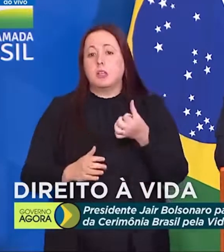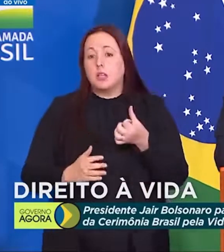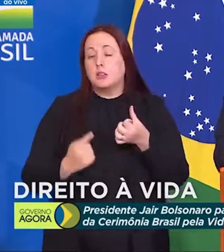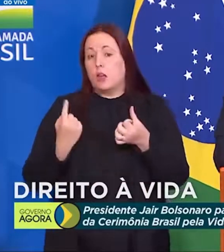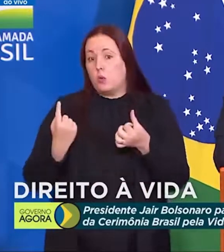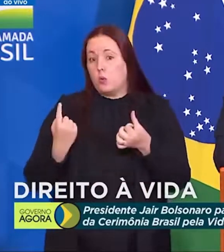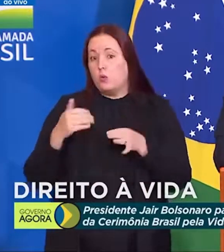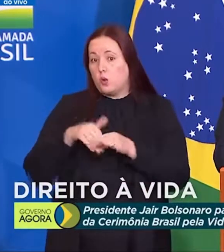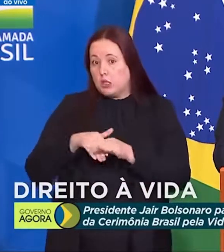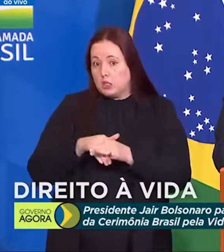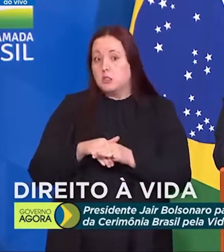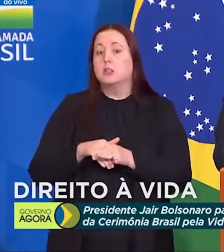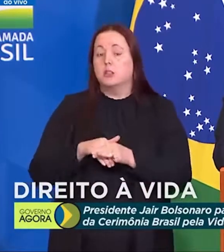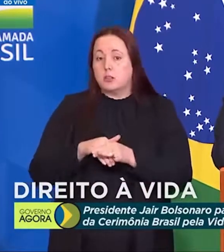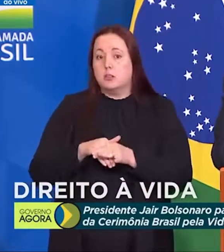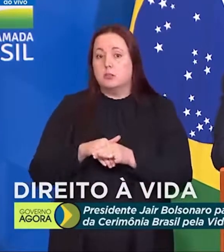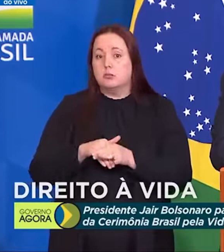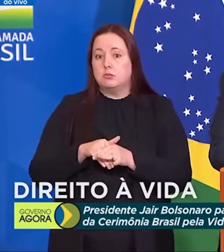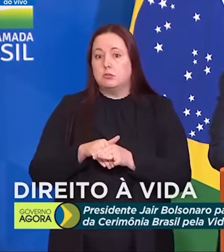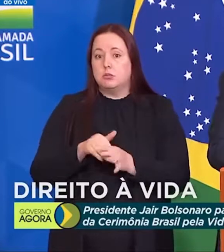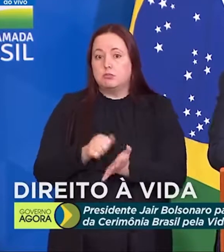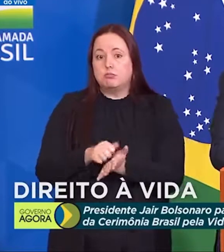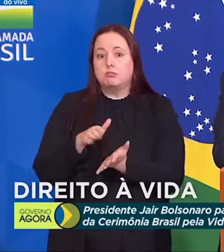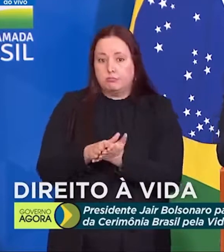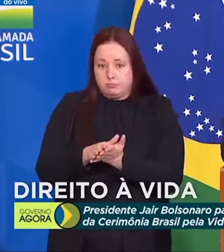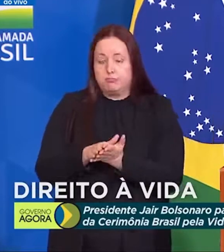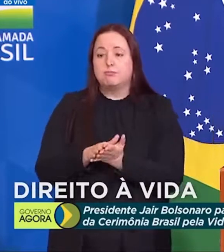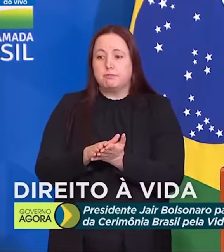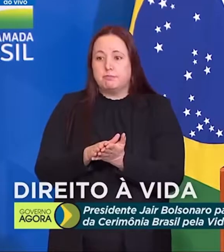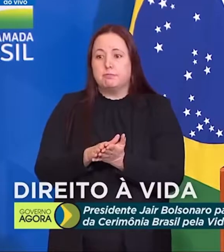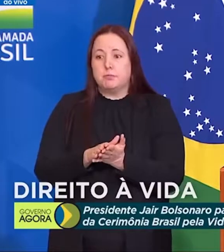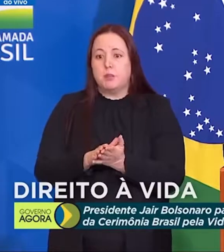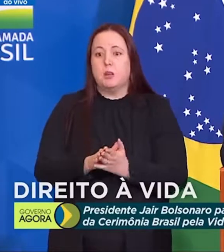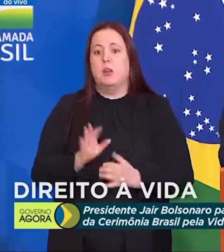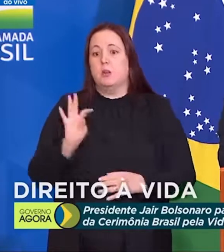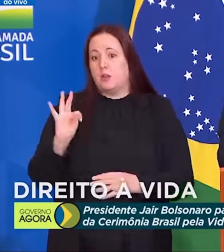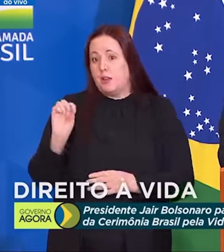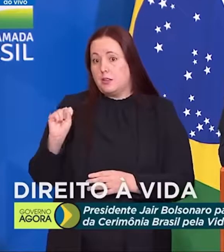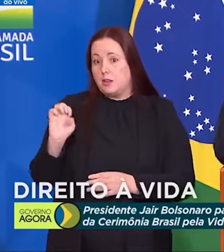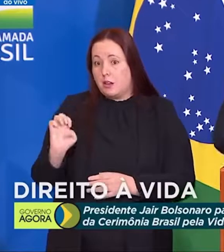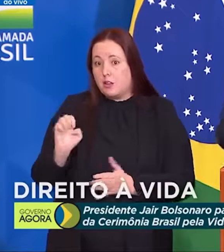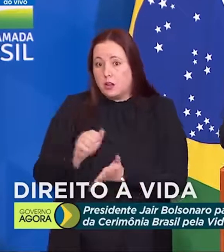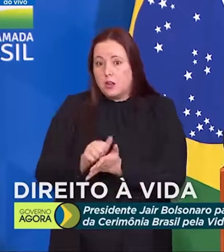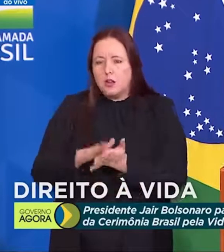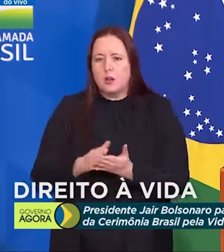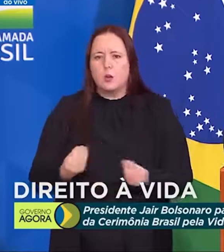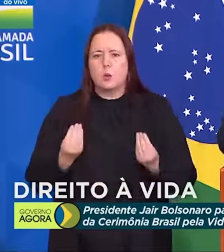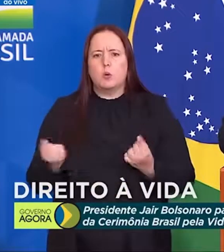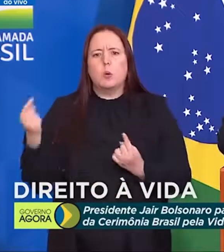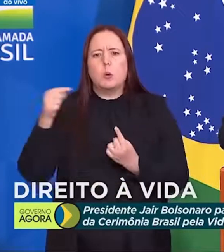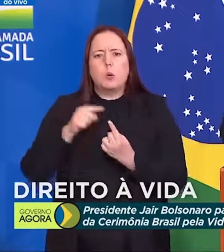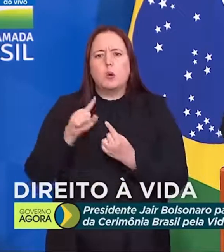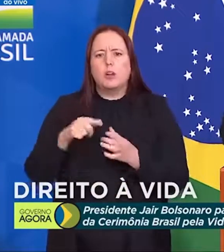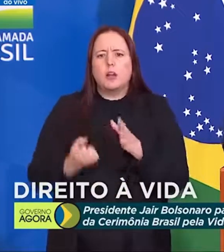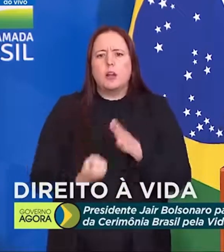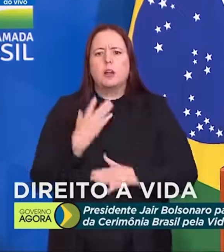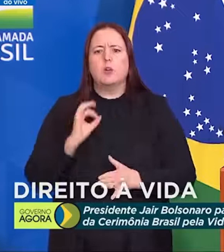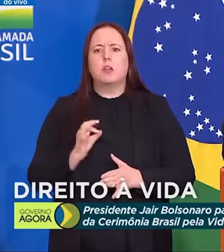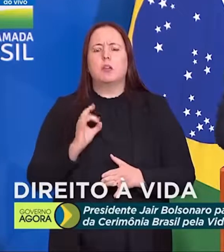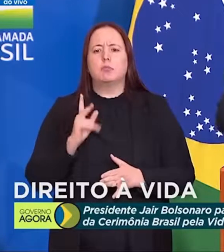1, foi condenado no Tribunal Supreleitoral, cujo objetivo era criar